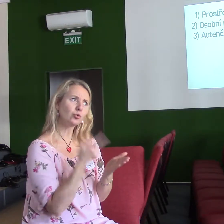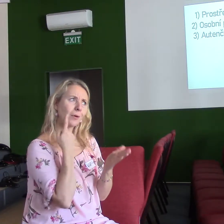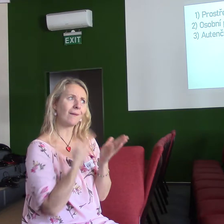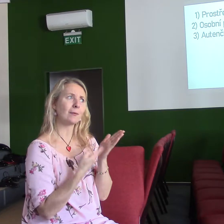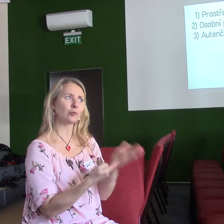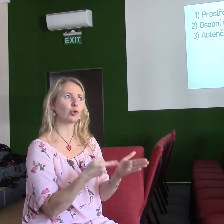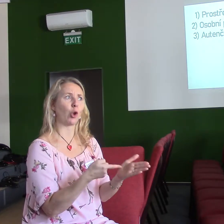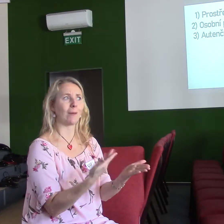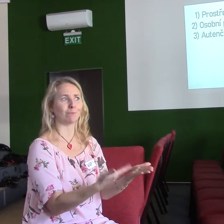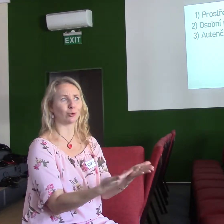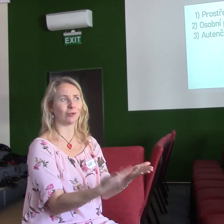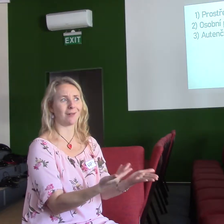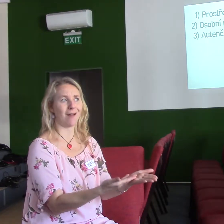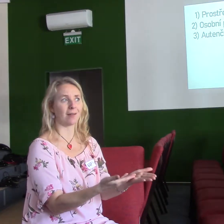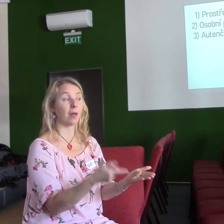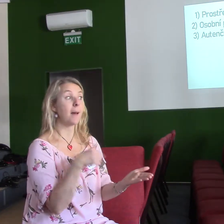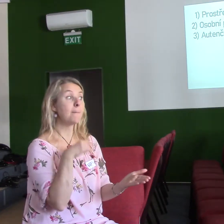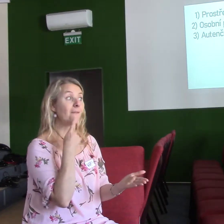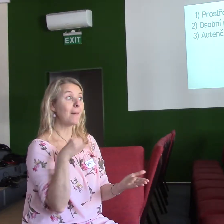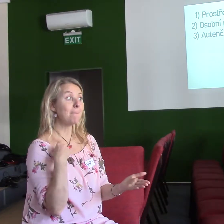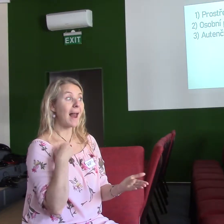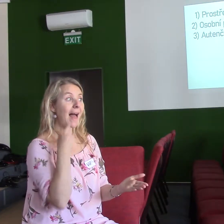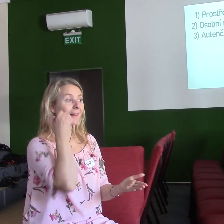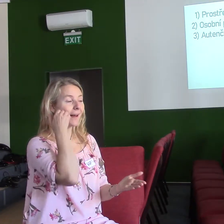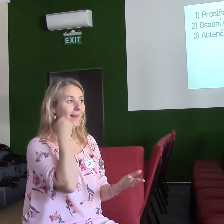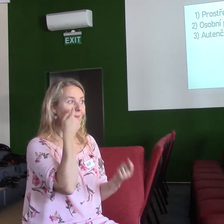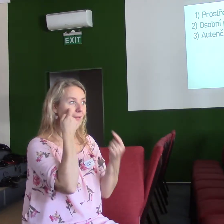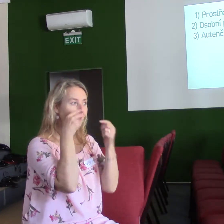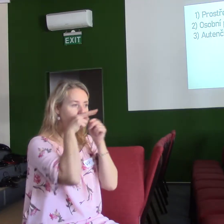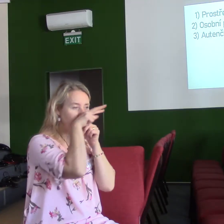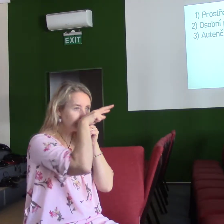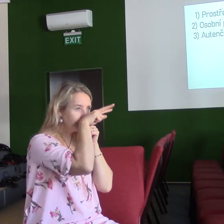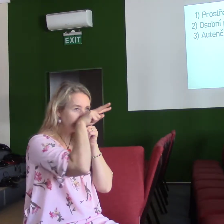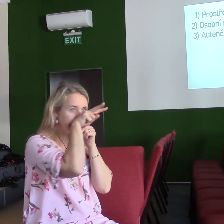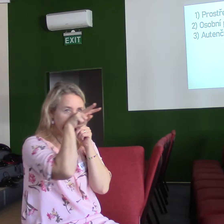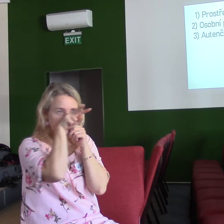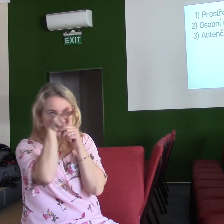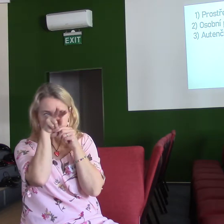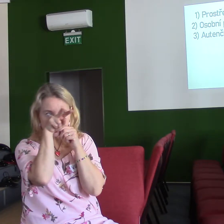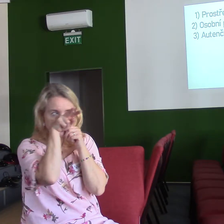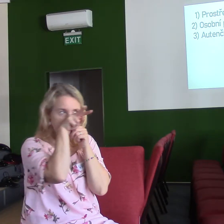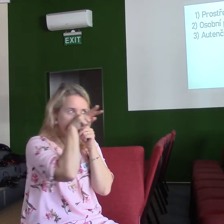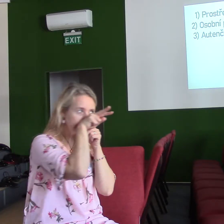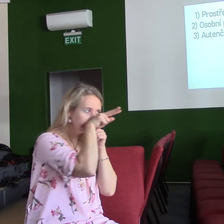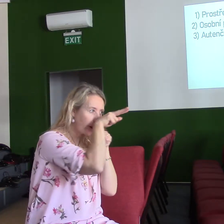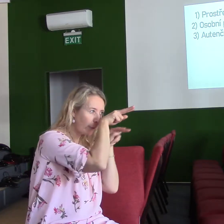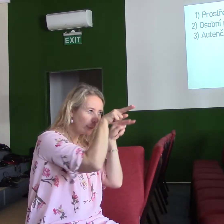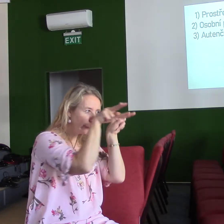Mladí lidé mají lajzrový zrak a vidí každou chybu, což je někdy nepříjemné, někdy je to